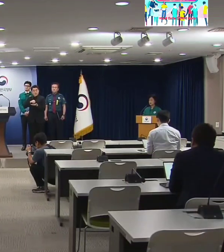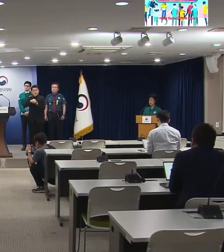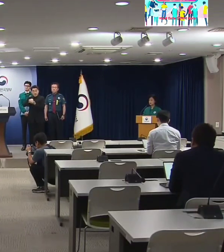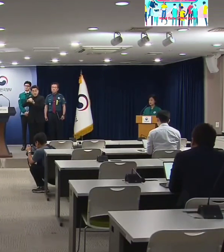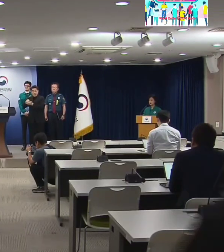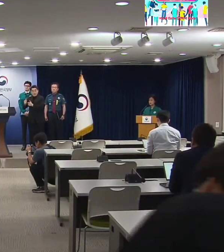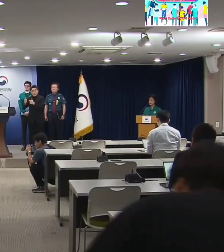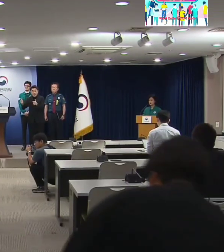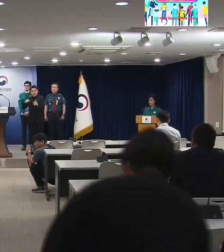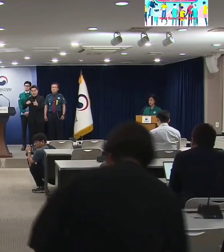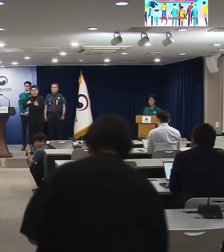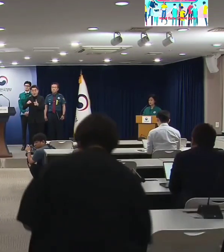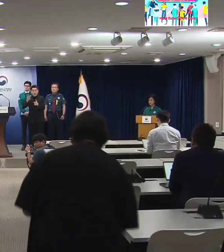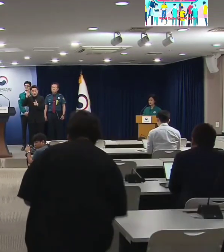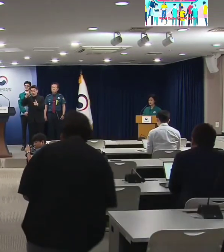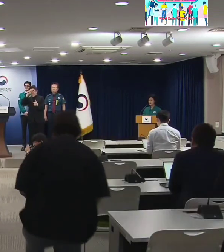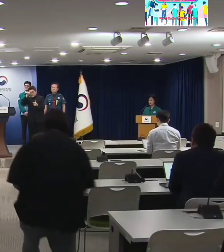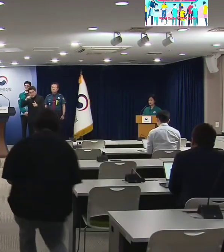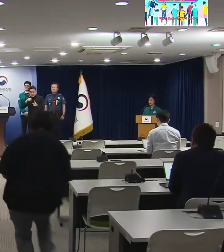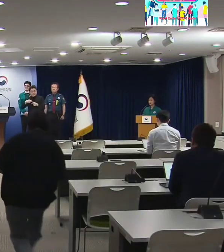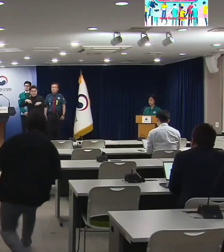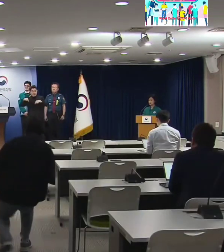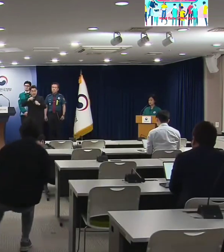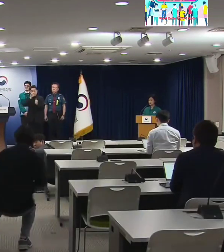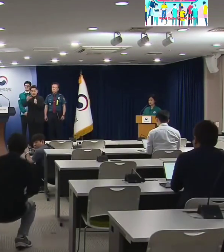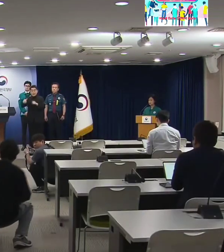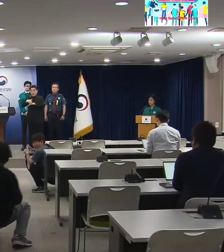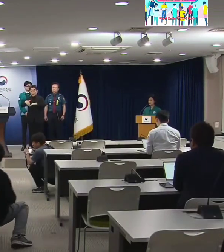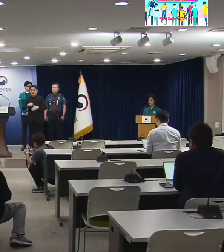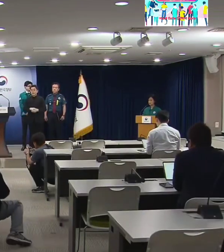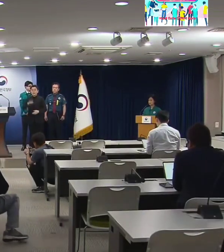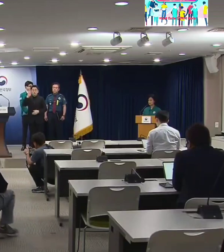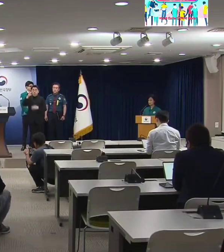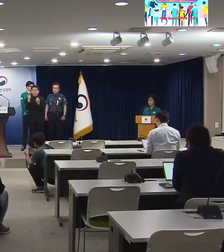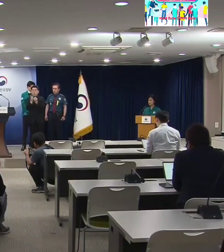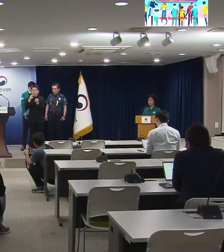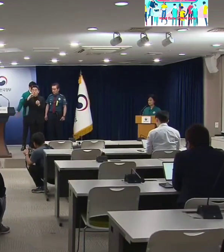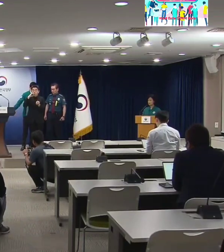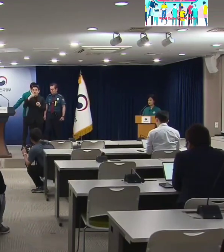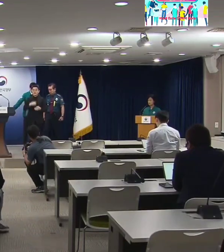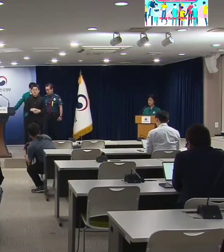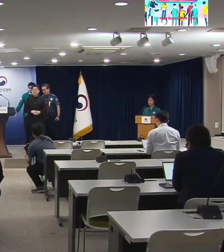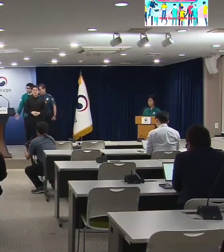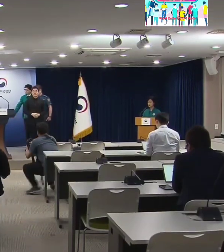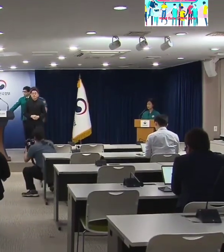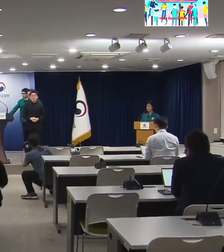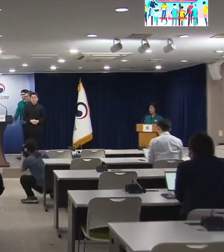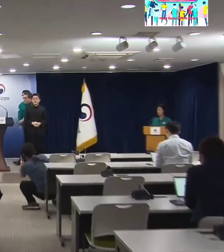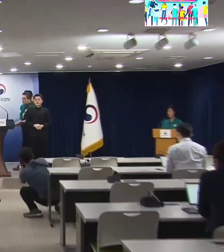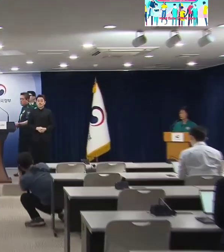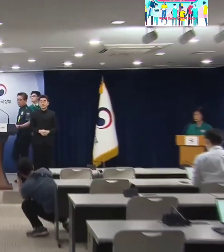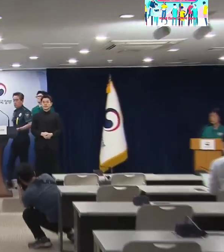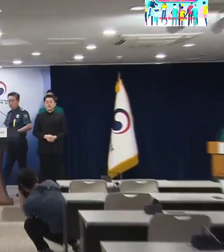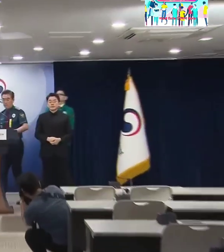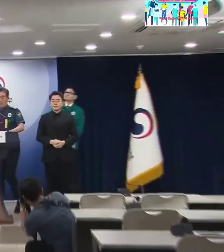효율화하겠다라고 말씀은 하셨는데 이게 구체적으로 실현 방안이 어떻게 될지 답변 부탁드립니다